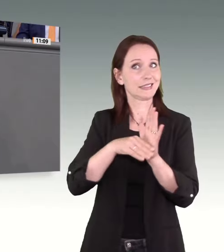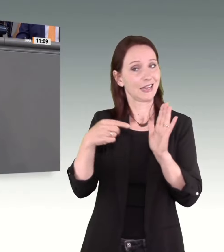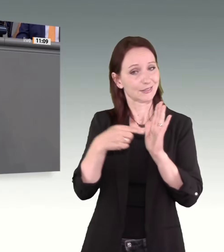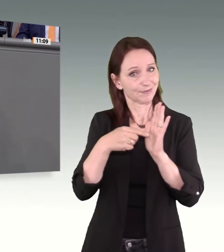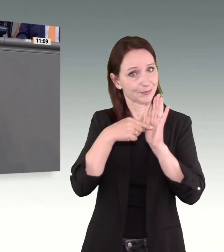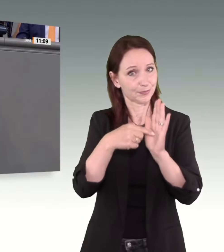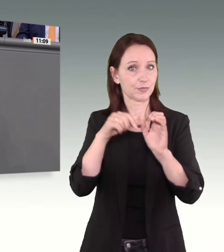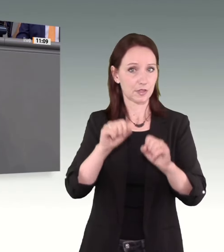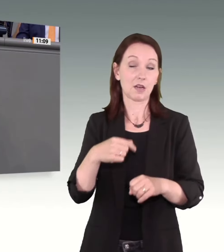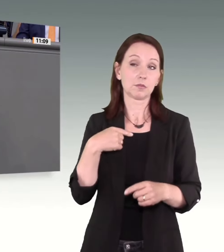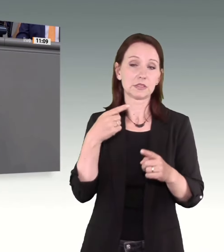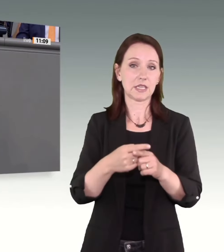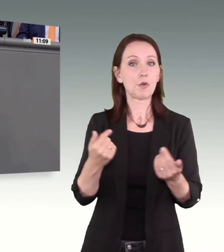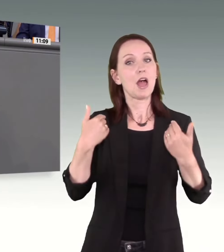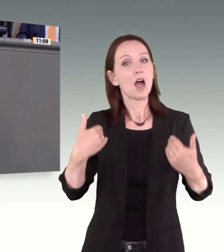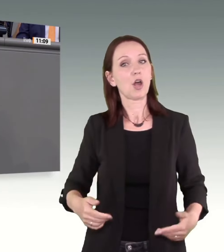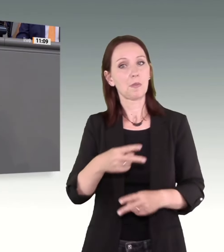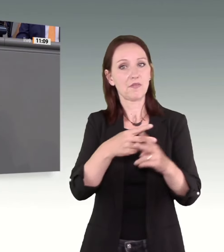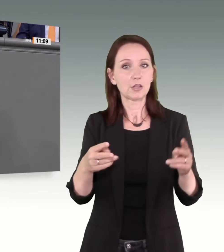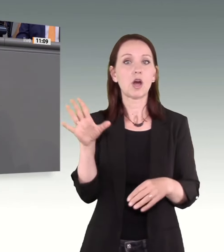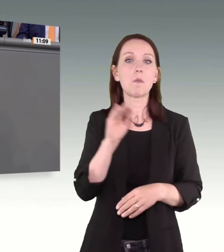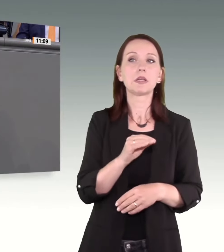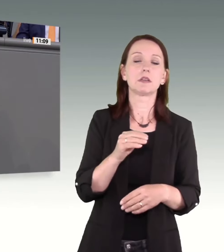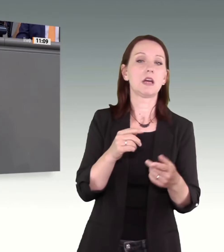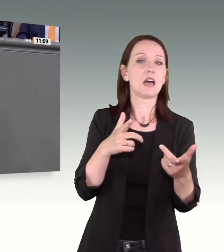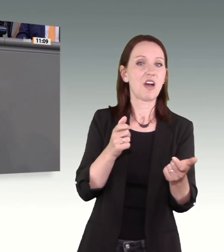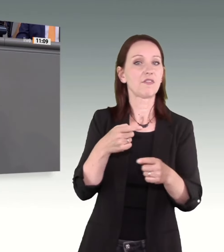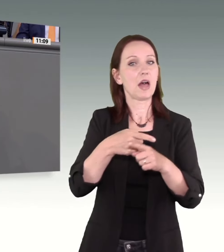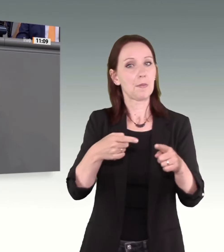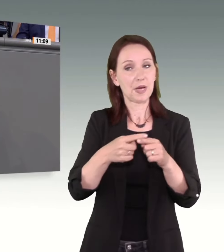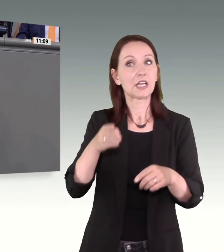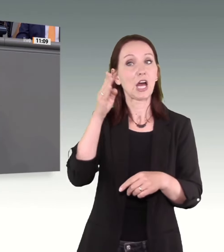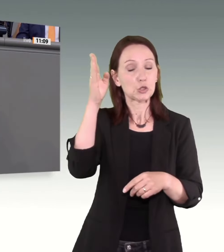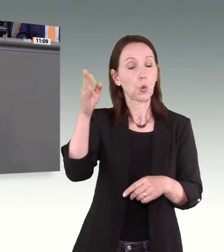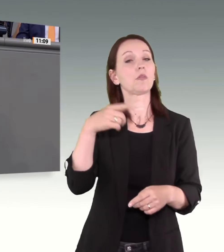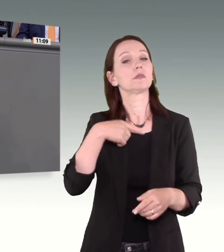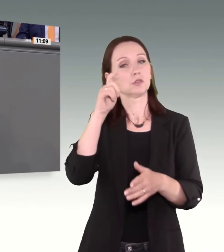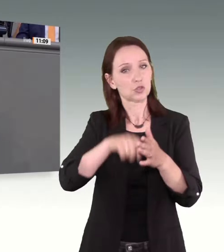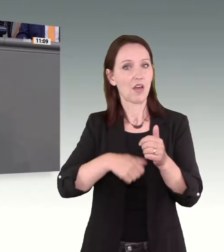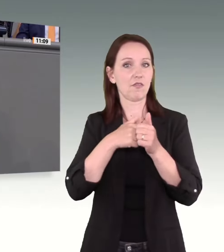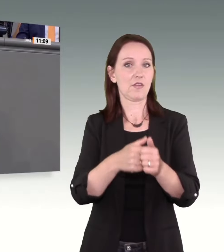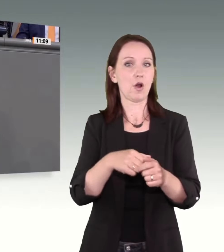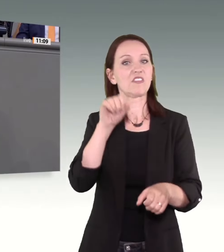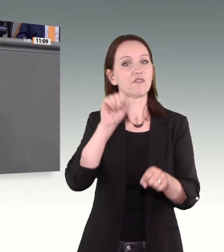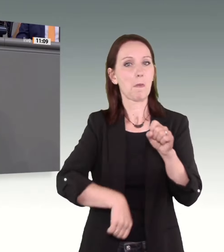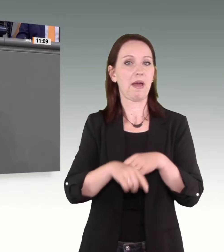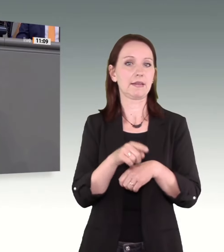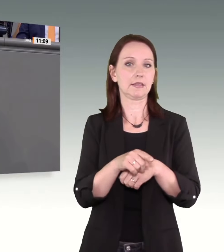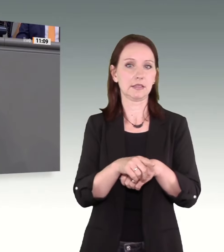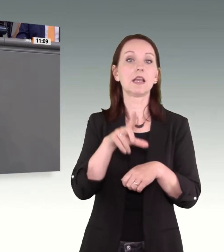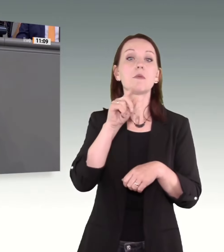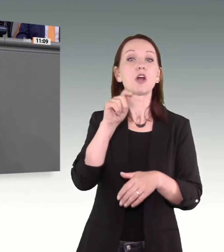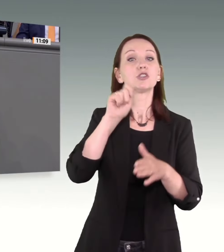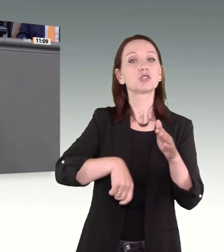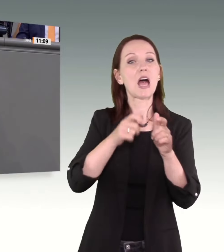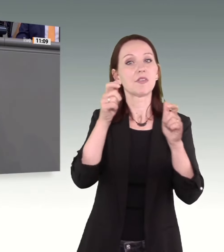nämlich, dass Körperverletzungen mittels einer Waffe oder eines Messers künftig als Verbrechen geahndet werden. Und damit heben wir den Strafrahmen an von einem